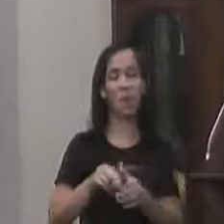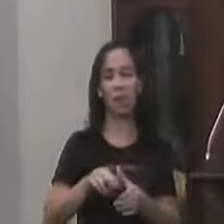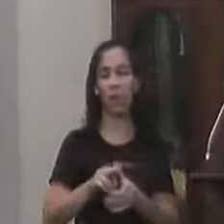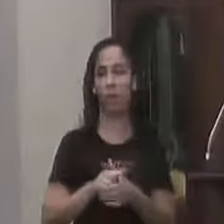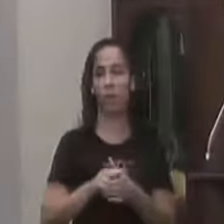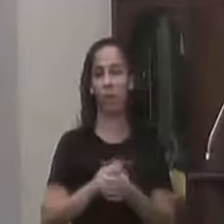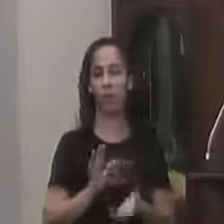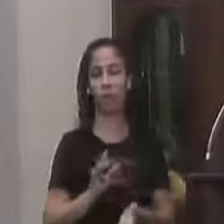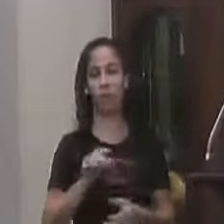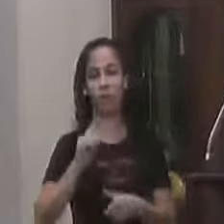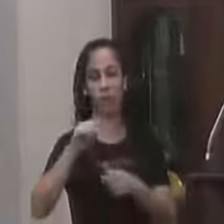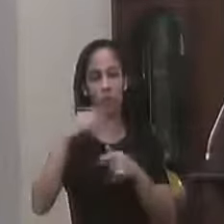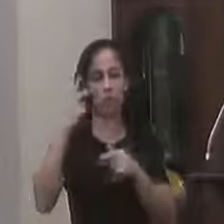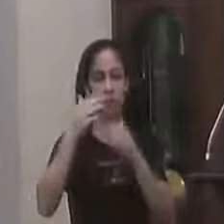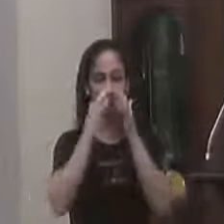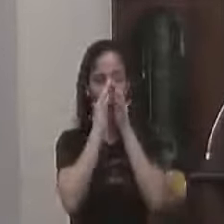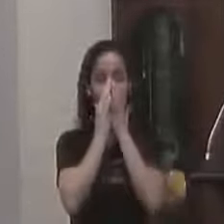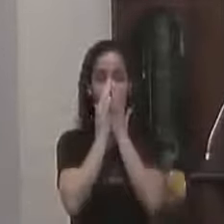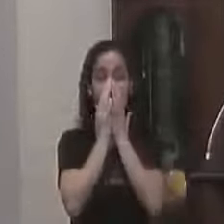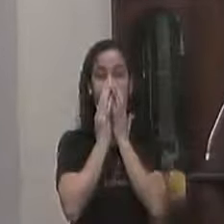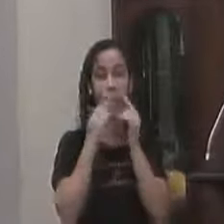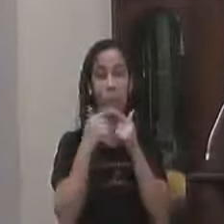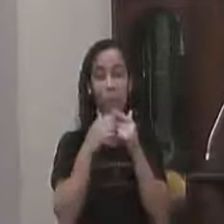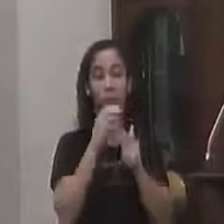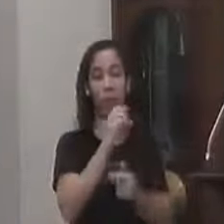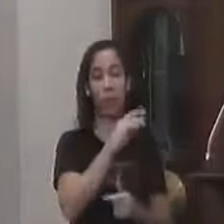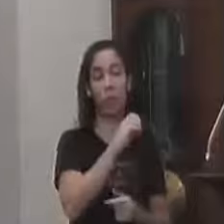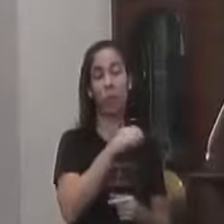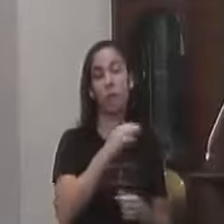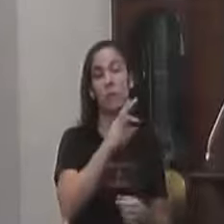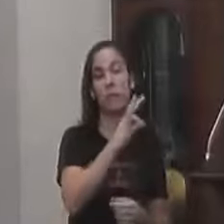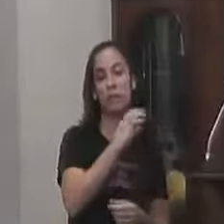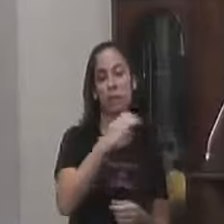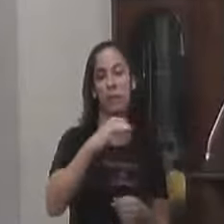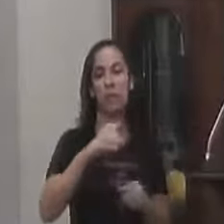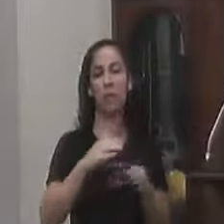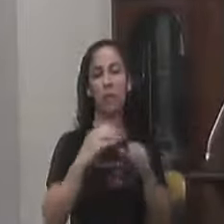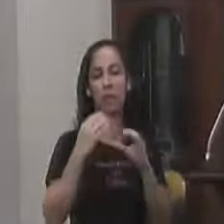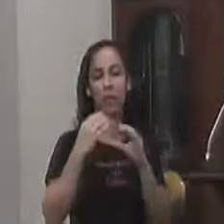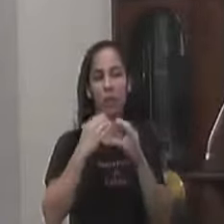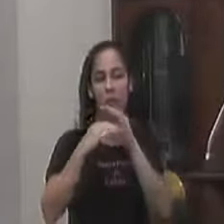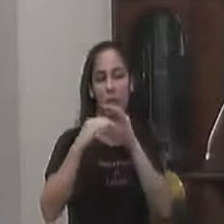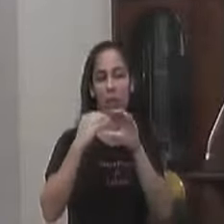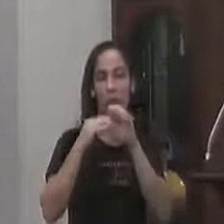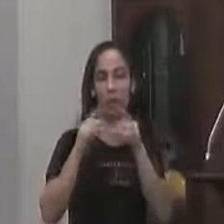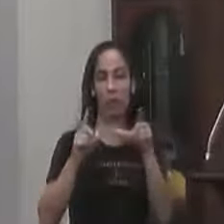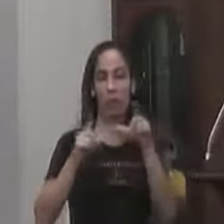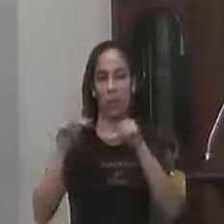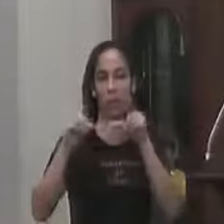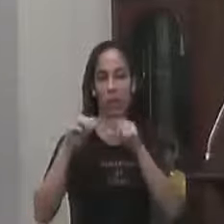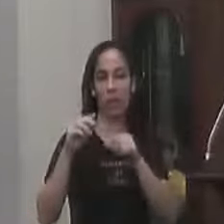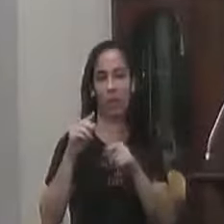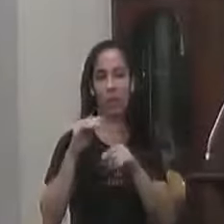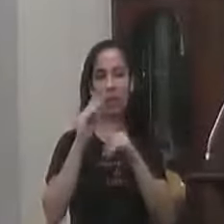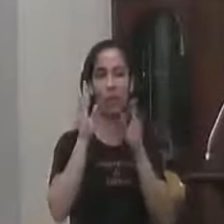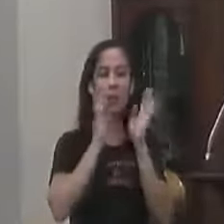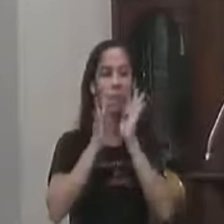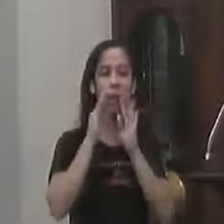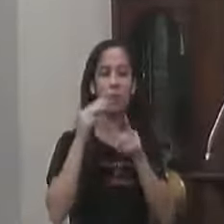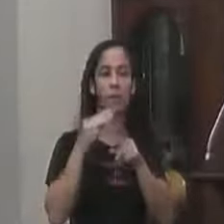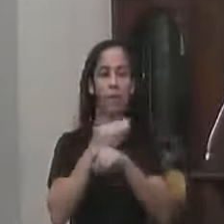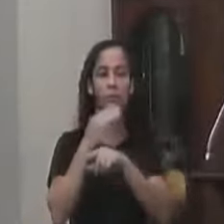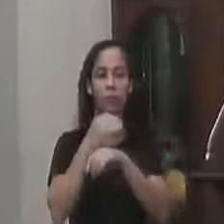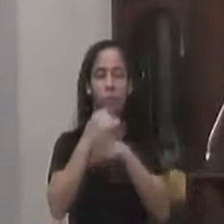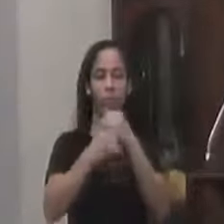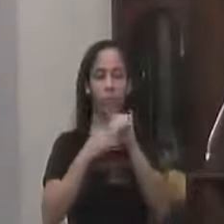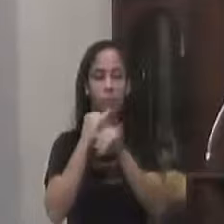Fora da cidade Ou por órgãos De comunicação A nível nacional Vamos fazer fazer Com que o clima